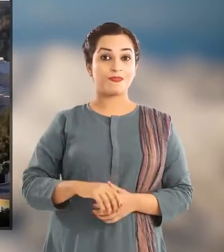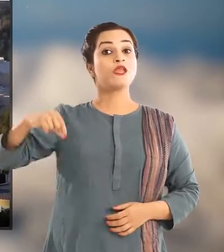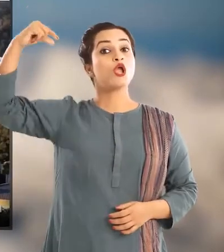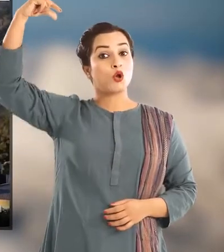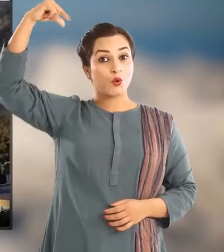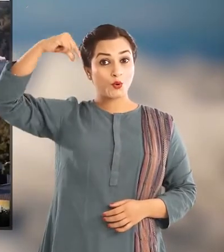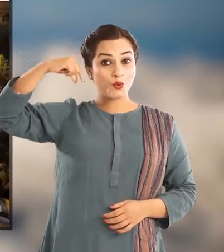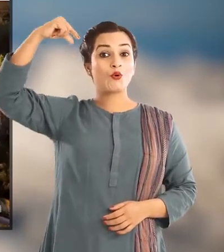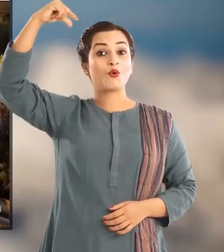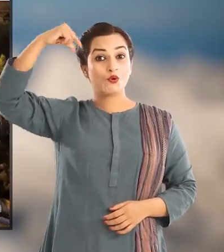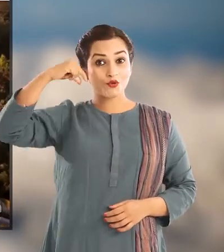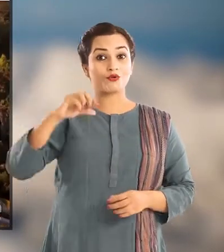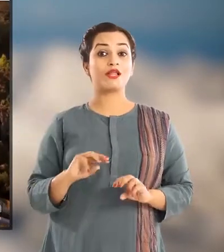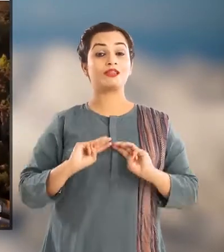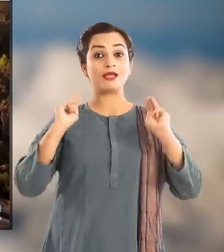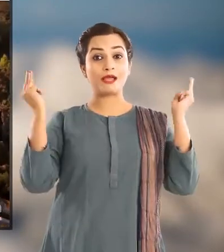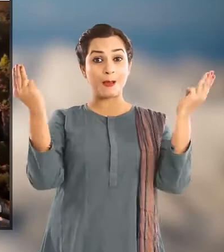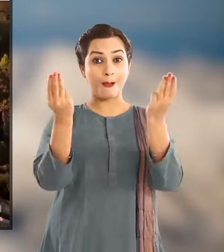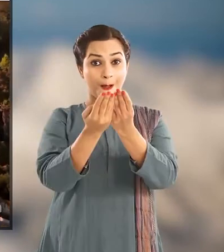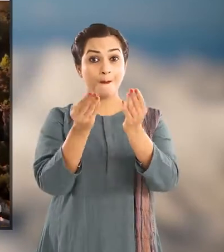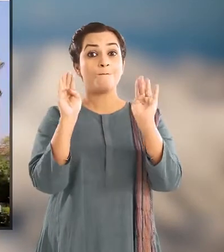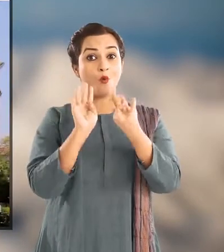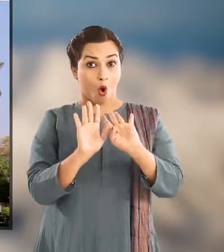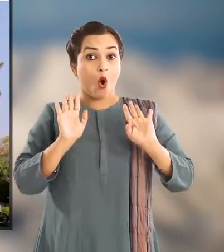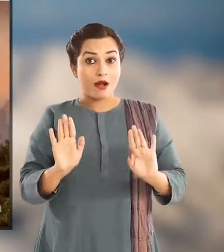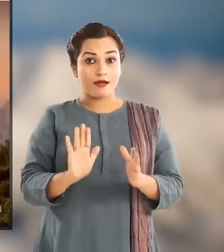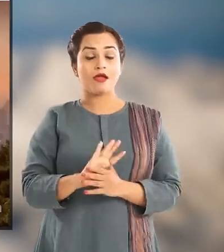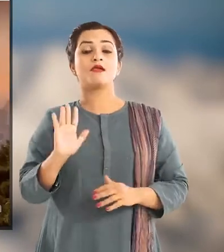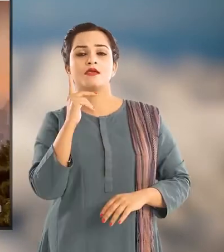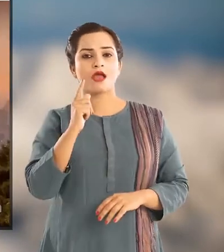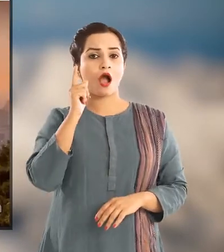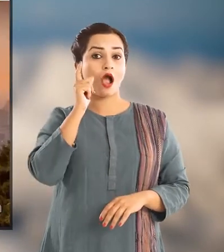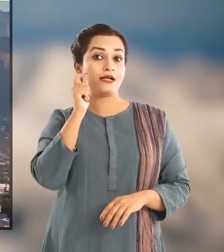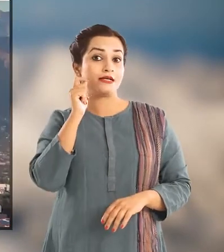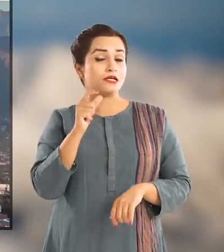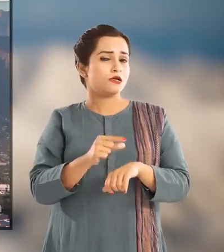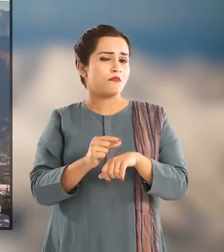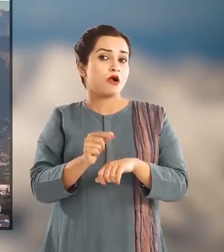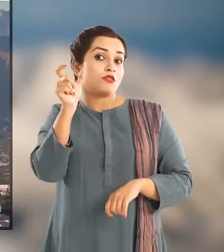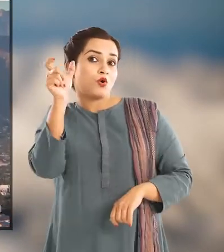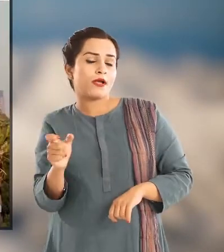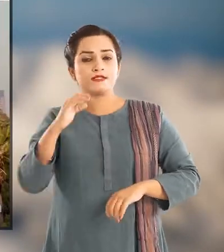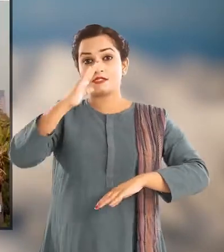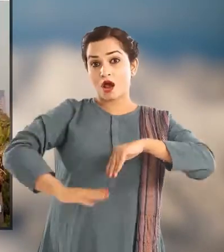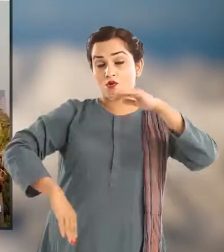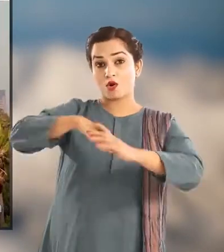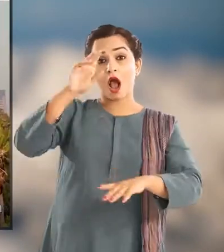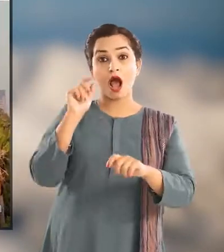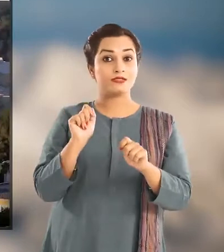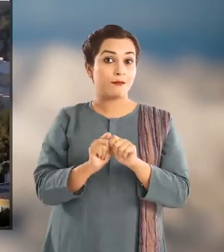ये natural यानी गुद्रती environment है या man-made यानी इनसानों का बनाया हुआ